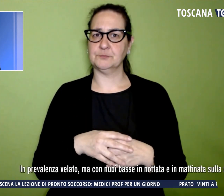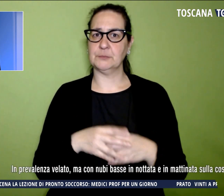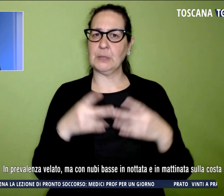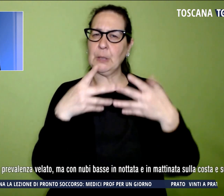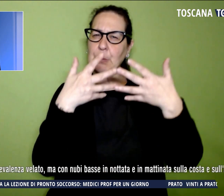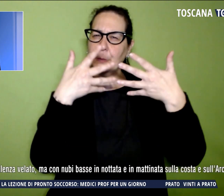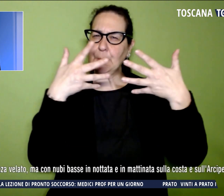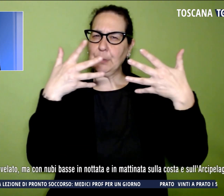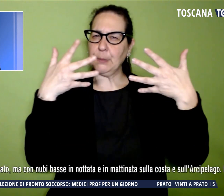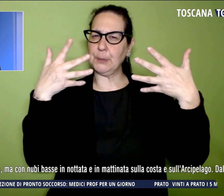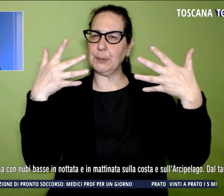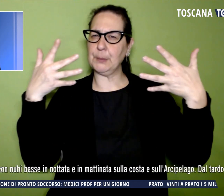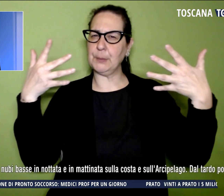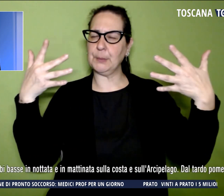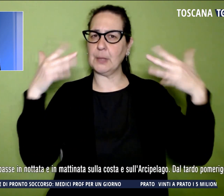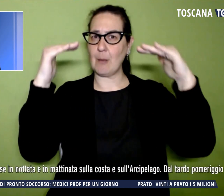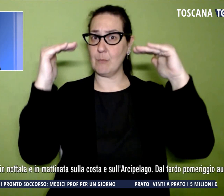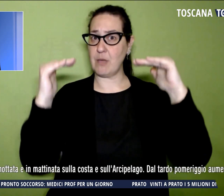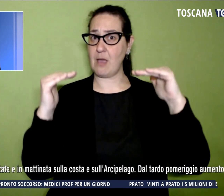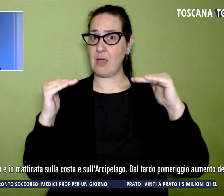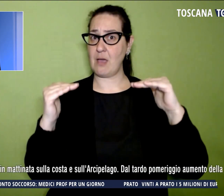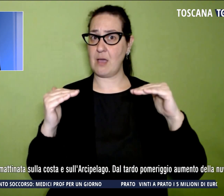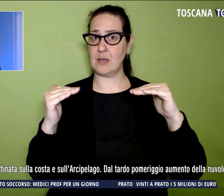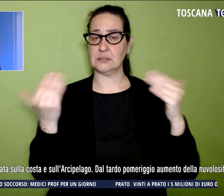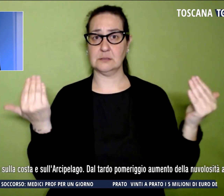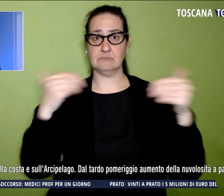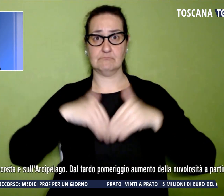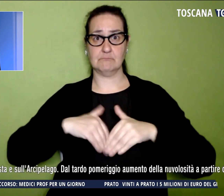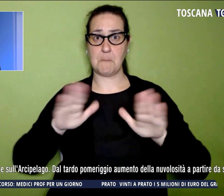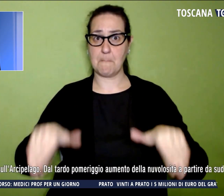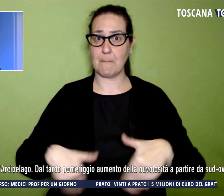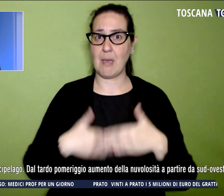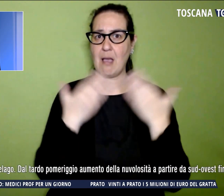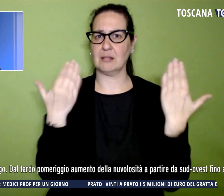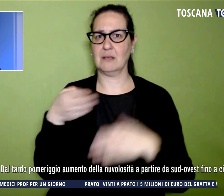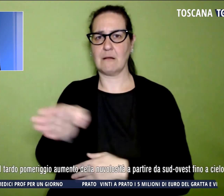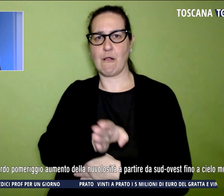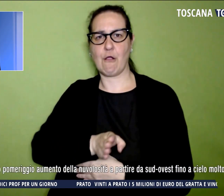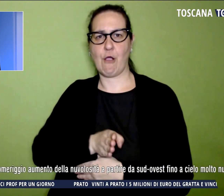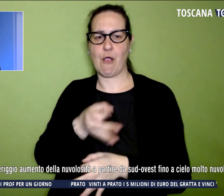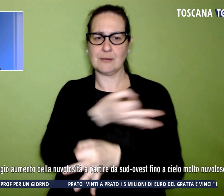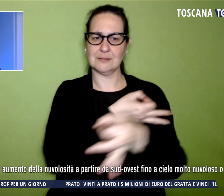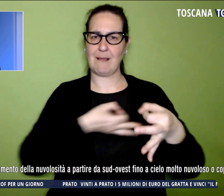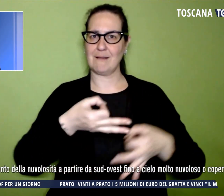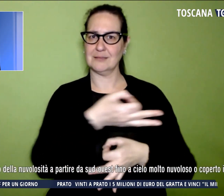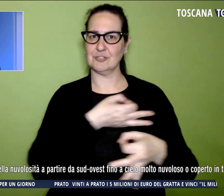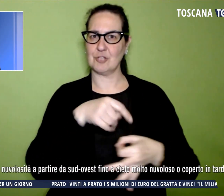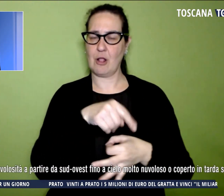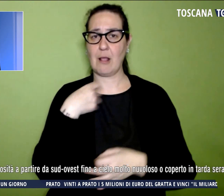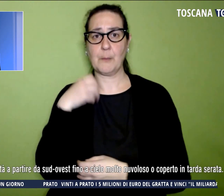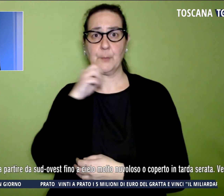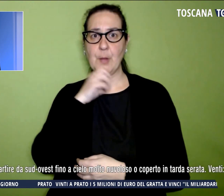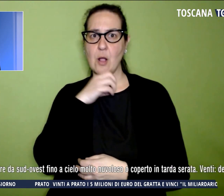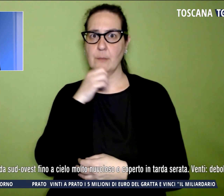ma con umbi basse in nottata e in mattinata su costa e arcipelago. Dal pomeriggio aumento